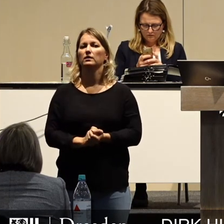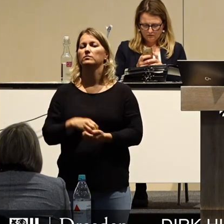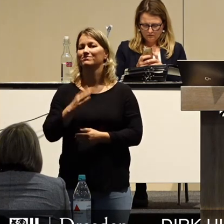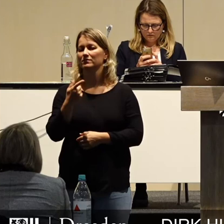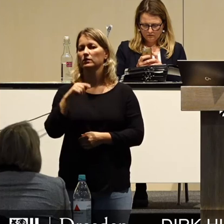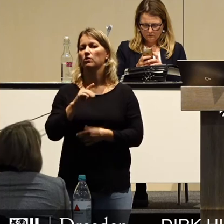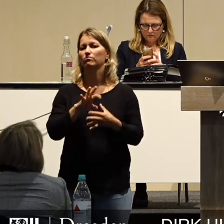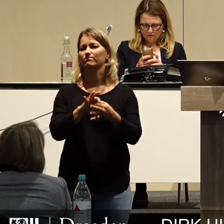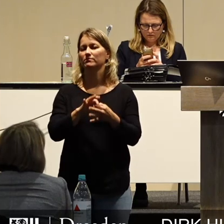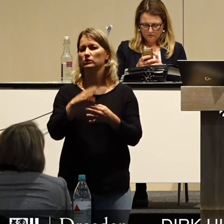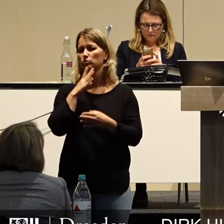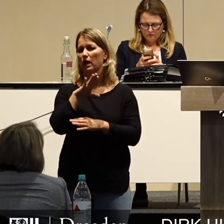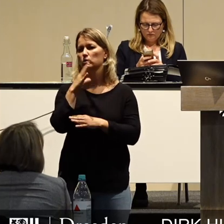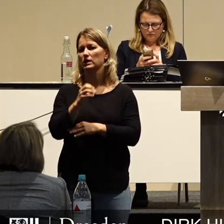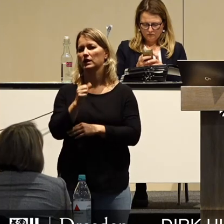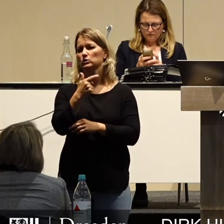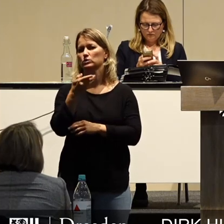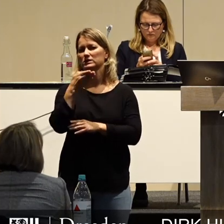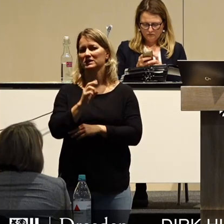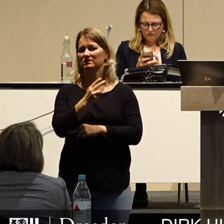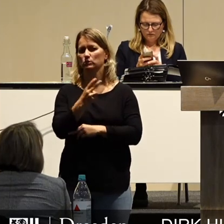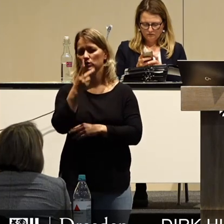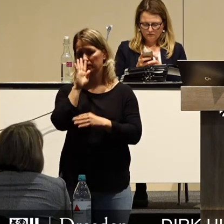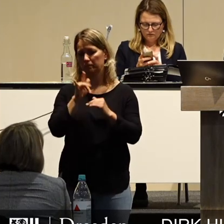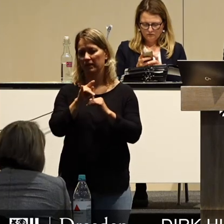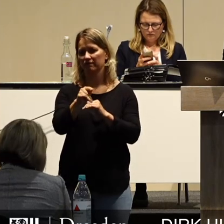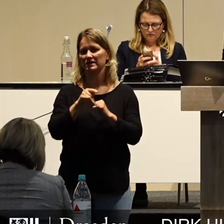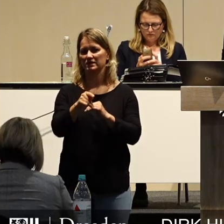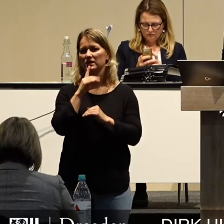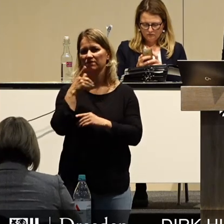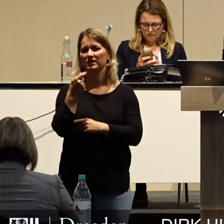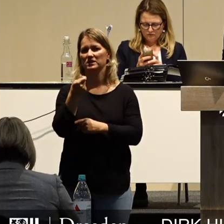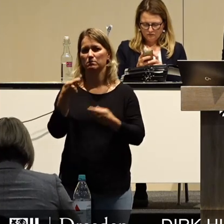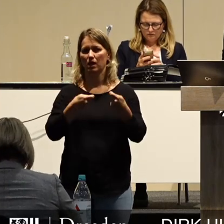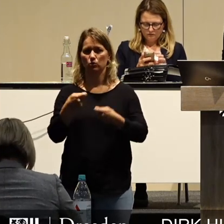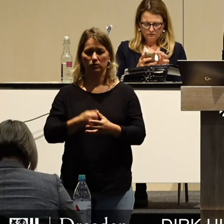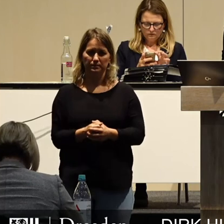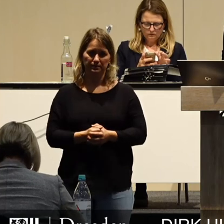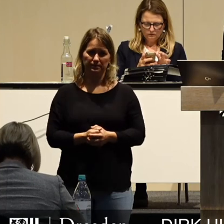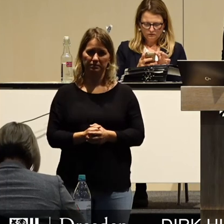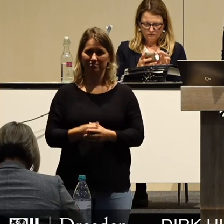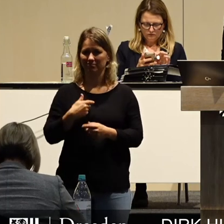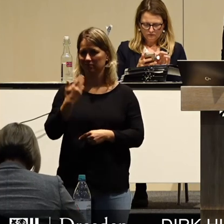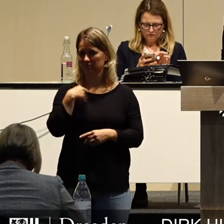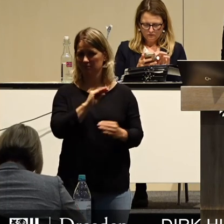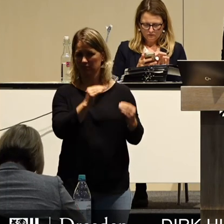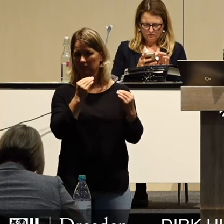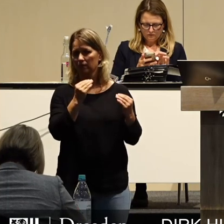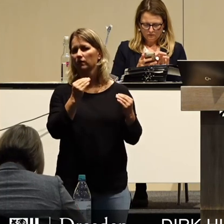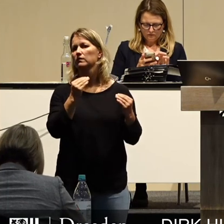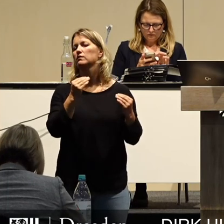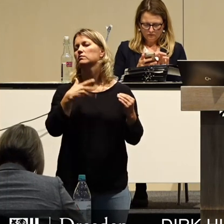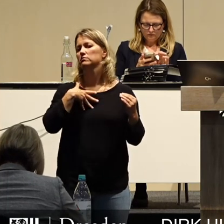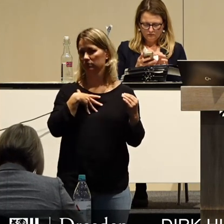Doppelhaushalts 21 und 22 und der mittelfristigen Finanzplanung. Ich glaube, noch einmal ganz wichtig, damit wir wissen, worüber wir